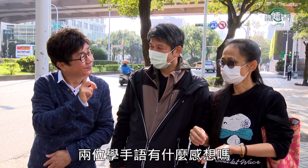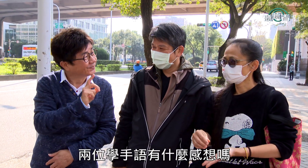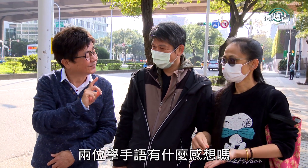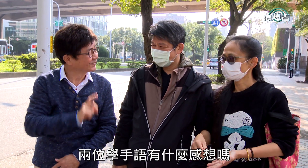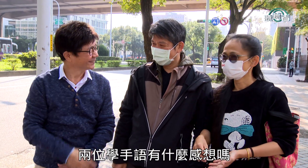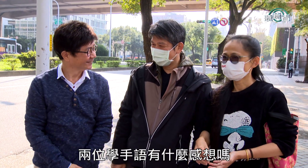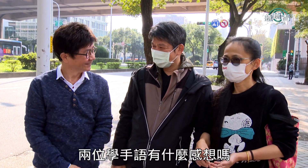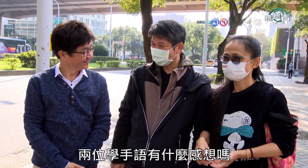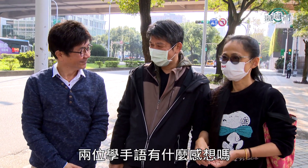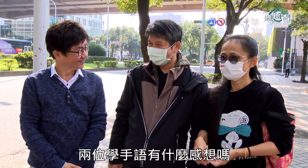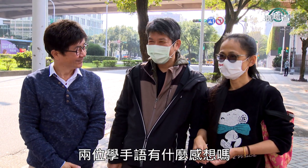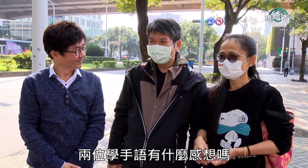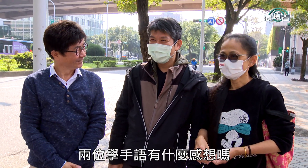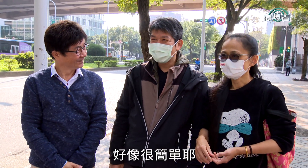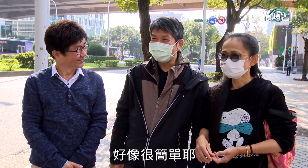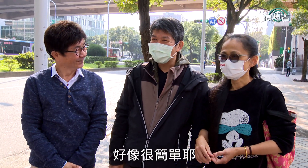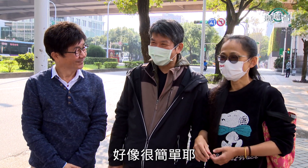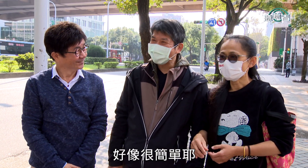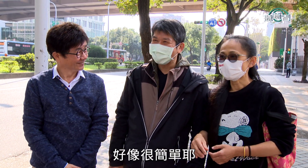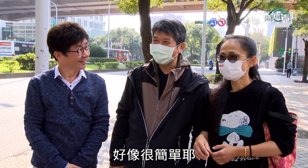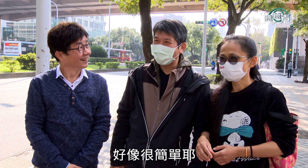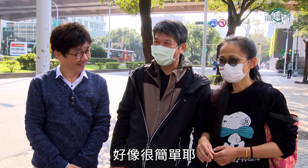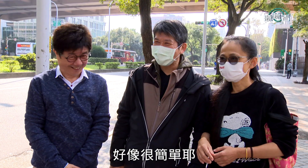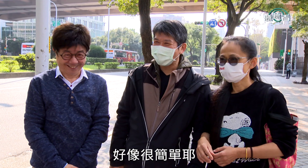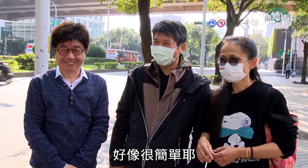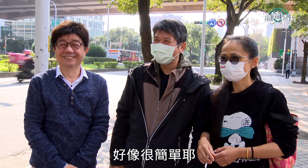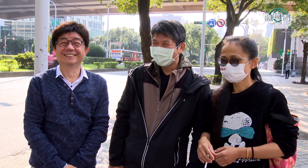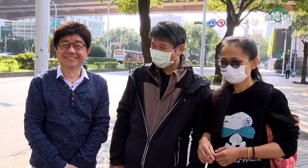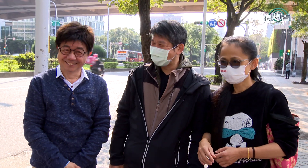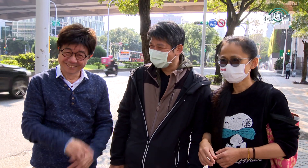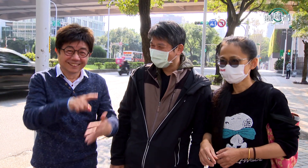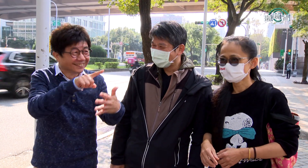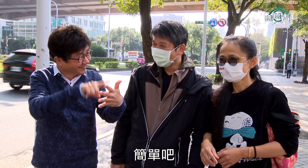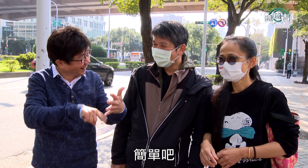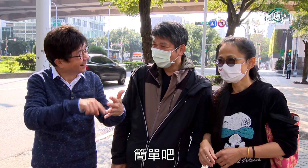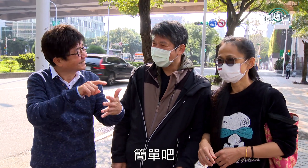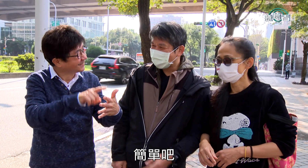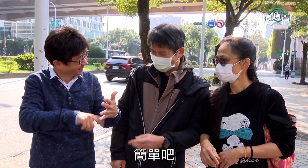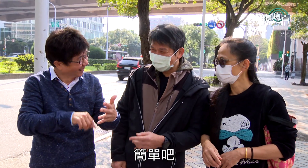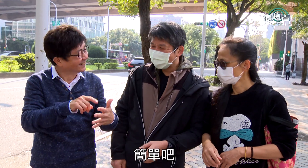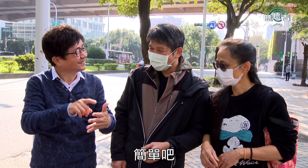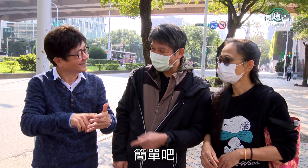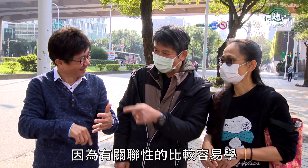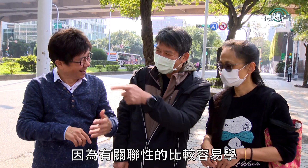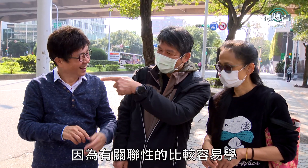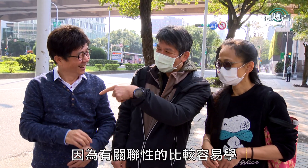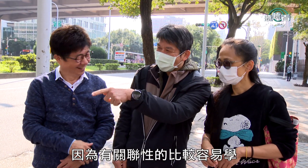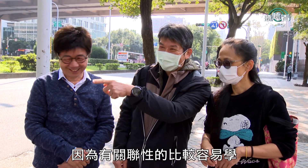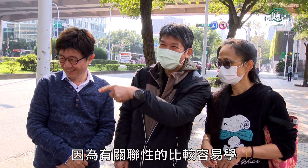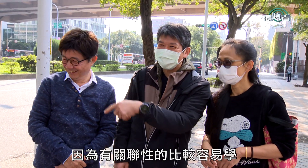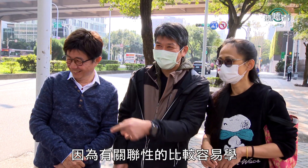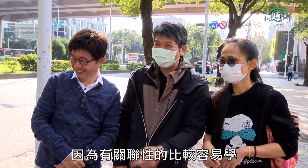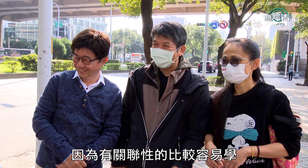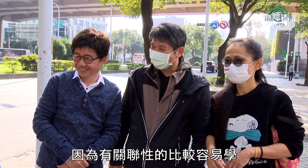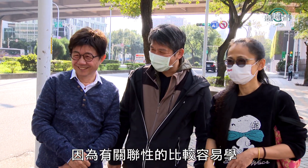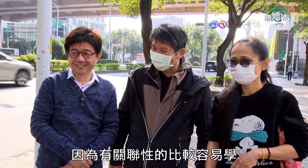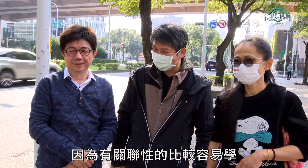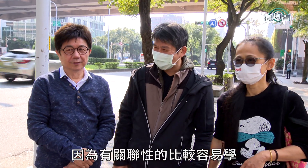语有什么感想吗好像很简单啊简单吧因为因为有关联性的比较容易学